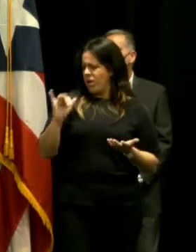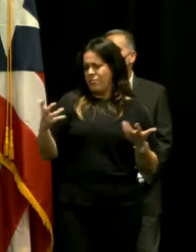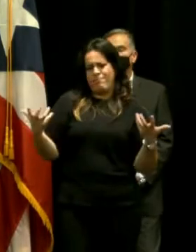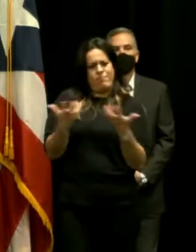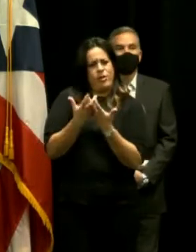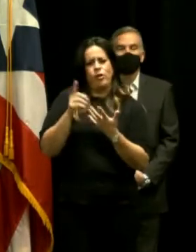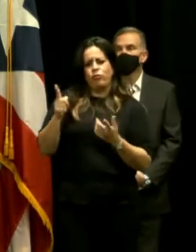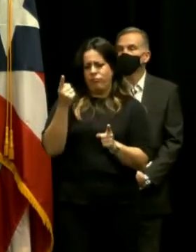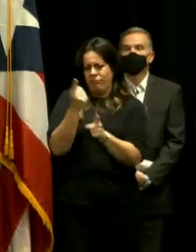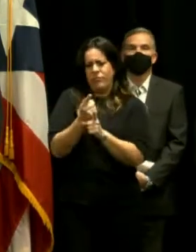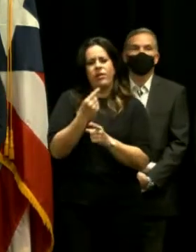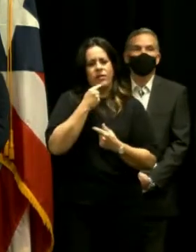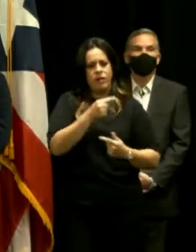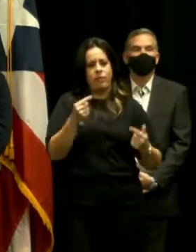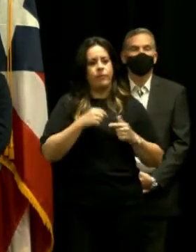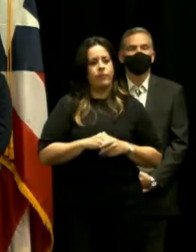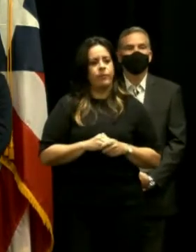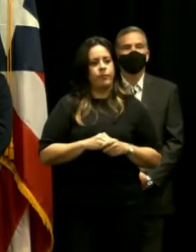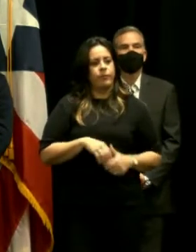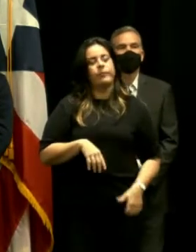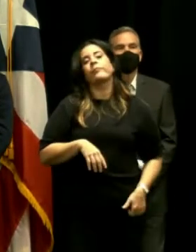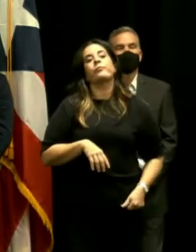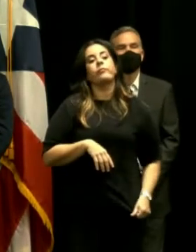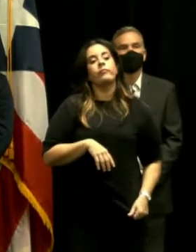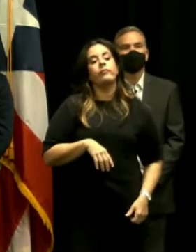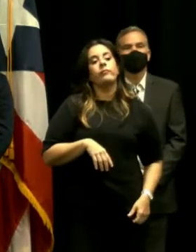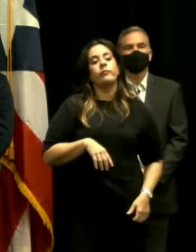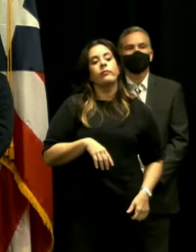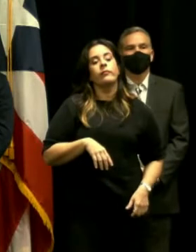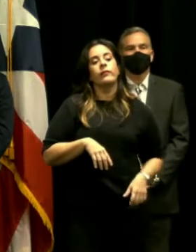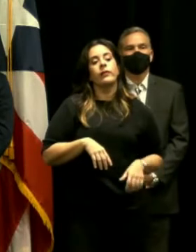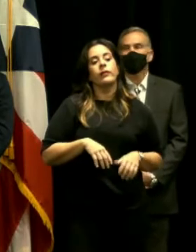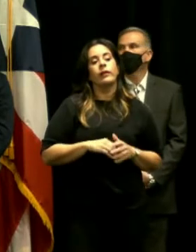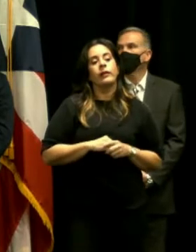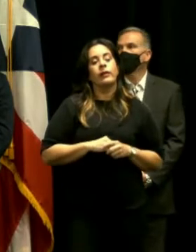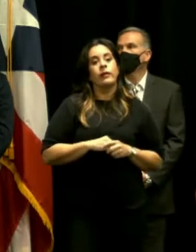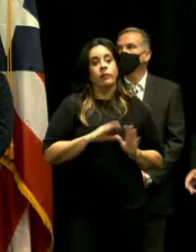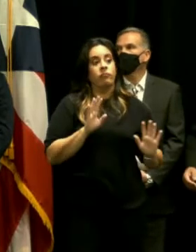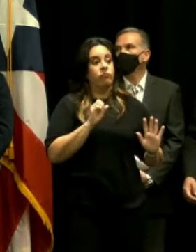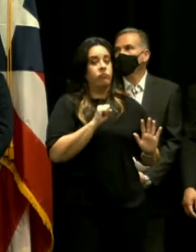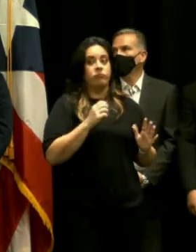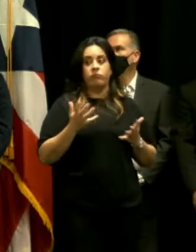correcto lo que acabo de decir o sea que no si yo